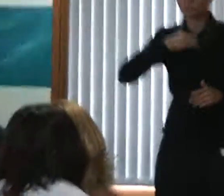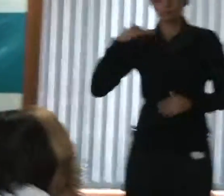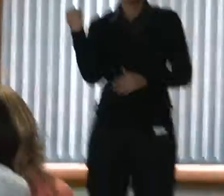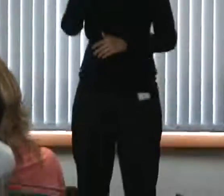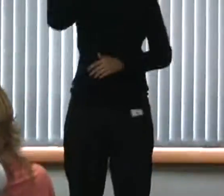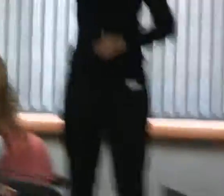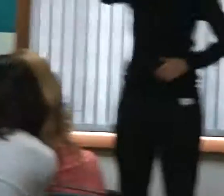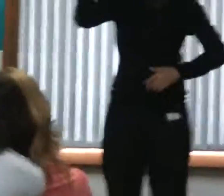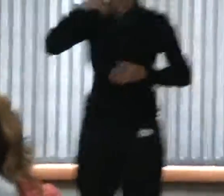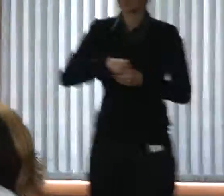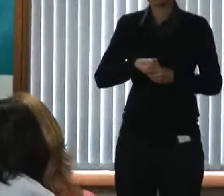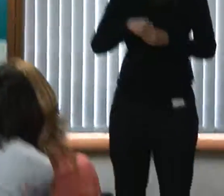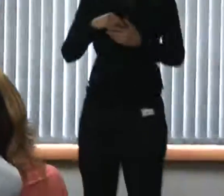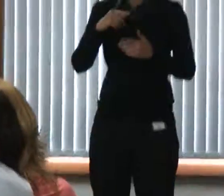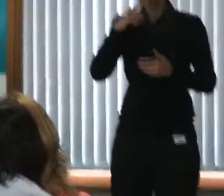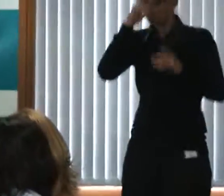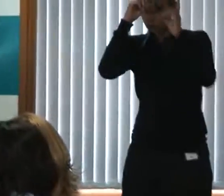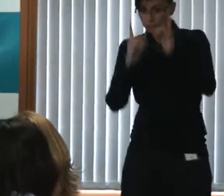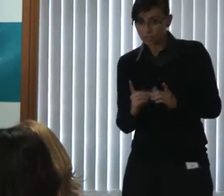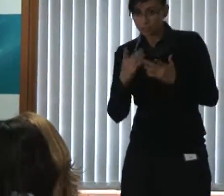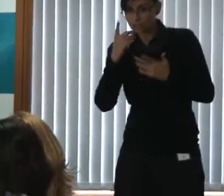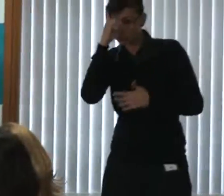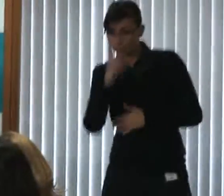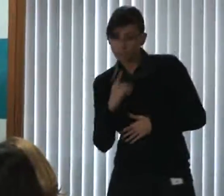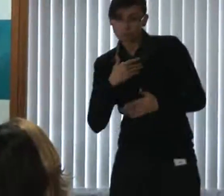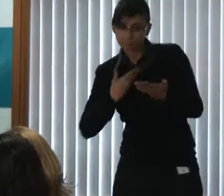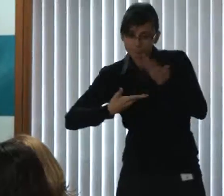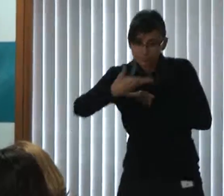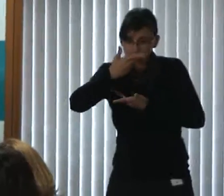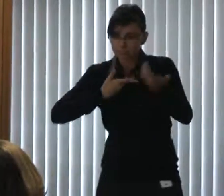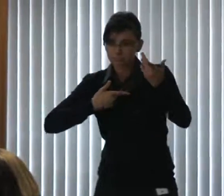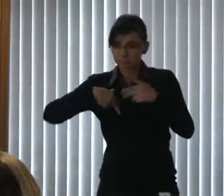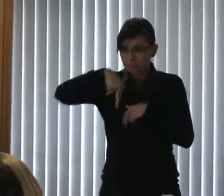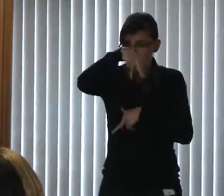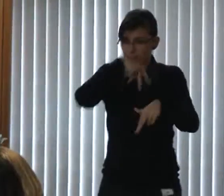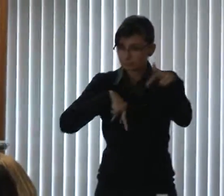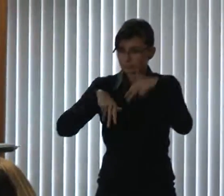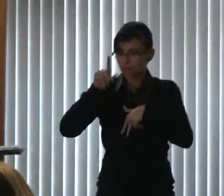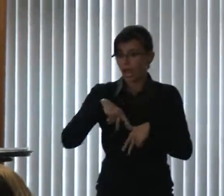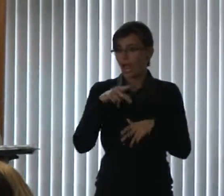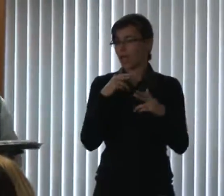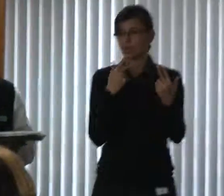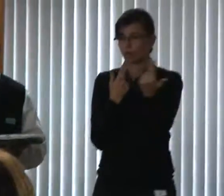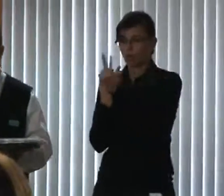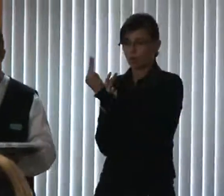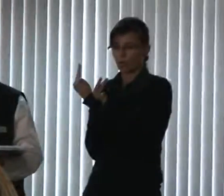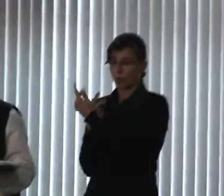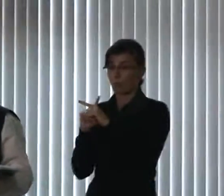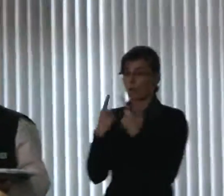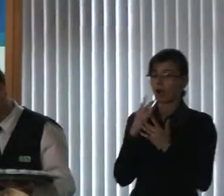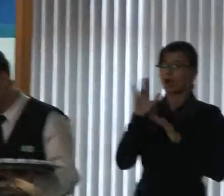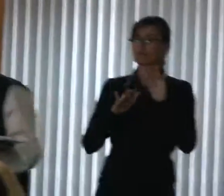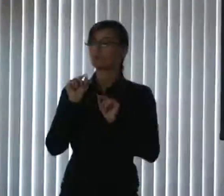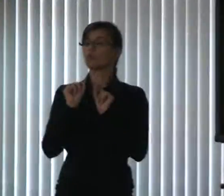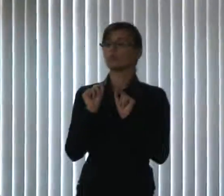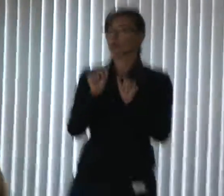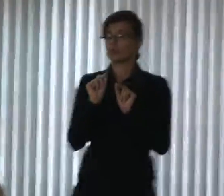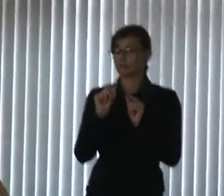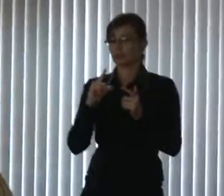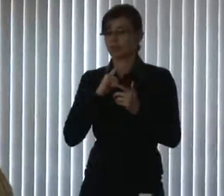O direito de viver é igual a todos, mas muitas vezes as barreiras que nós temos são humanas. Por despreparo.